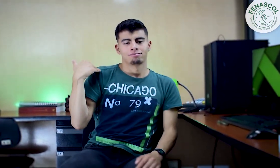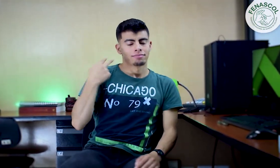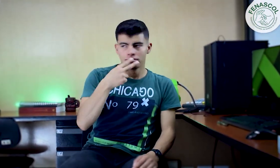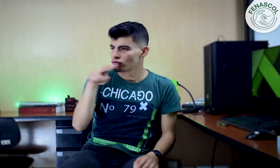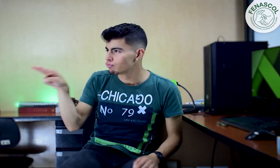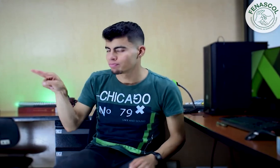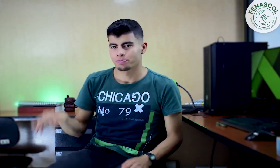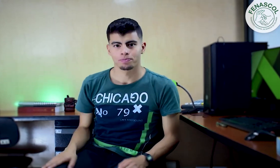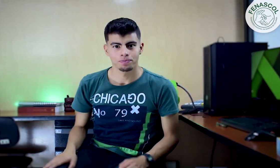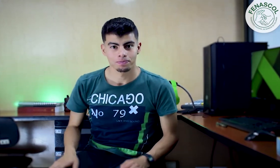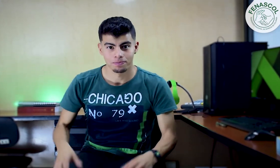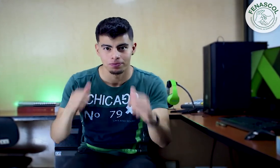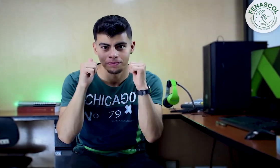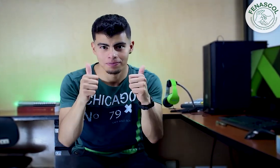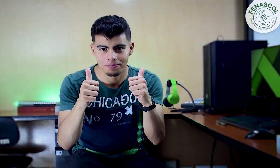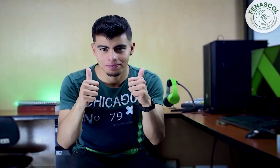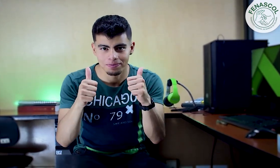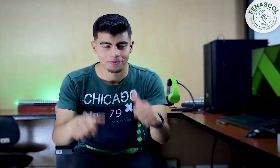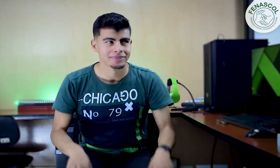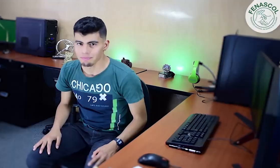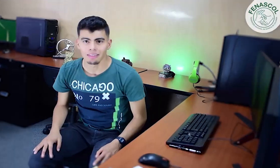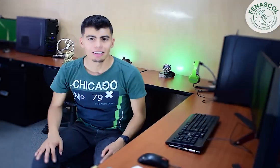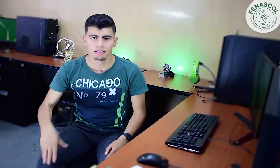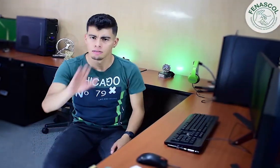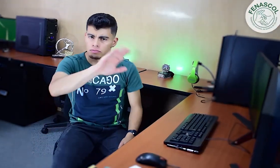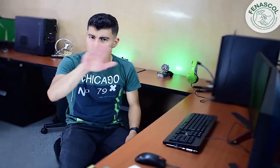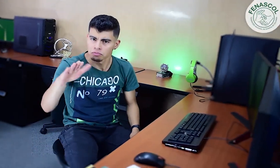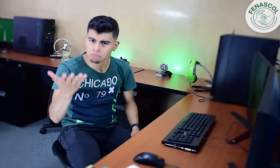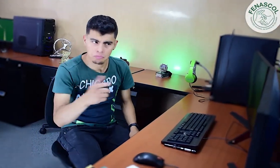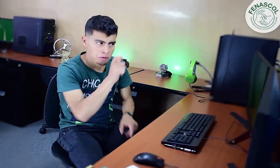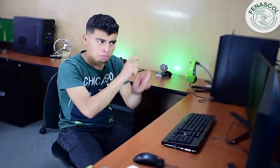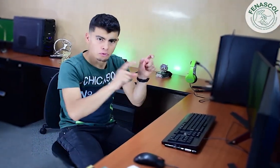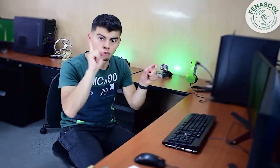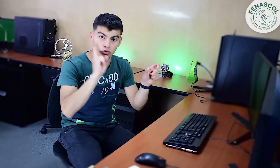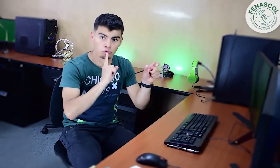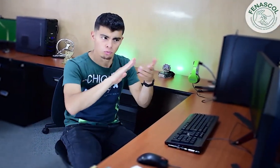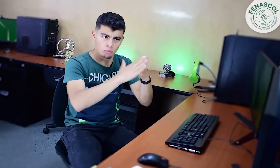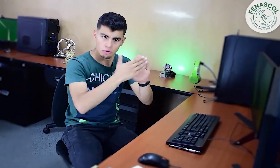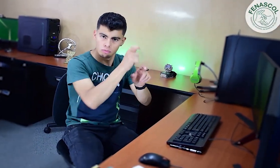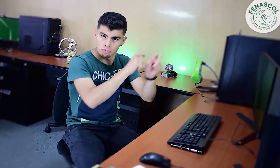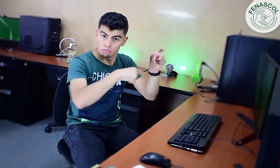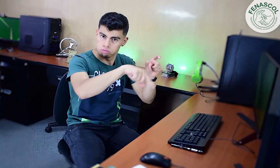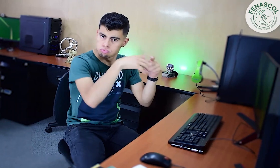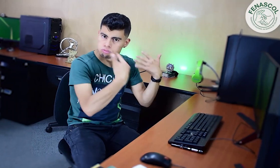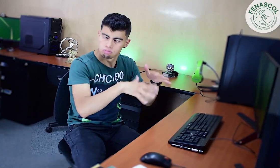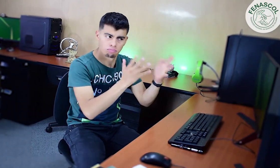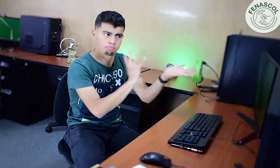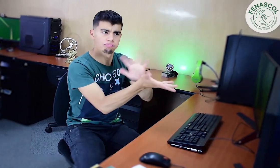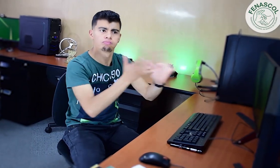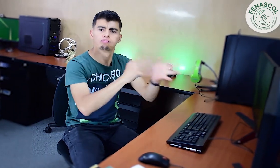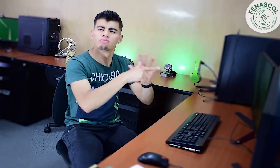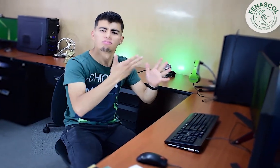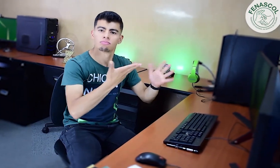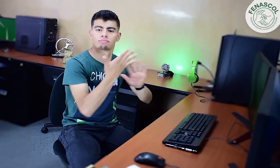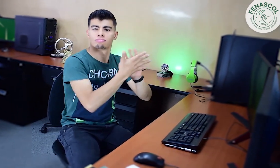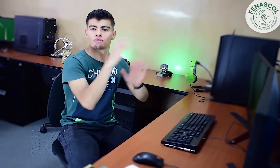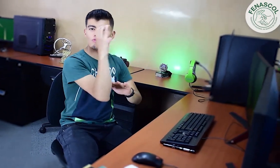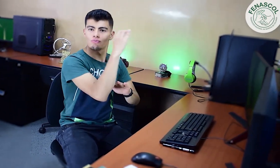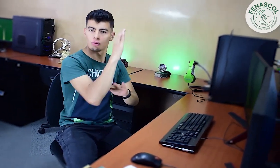en el hombro reemplaza un llamado sonoro. Perfecto. Las personas sordas se comunican con la lengua de señas colombiana y muchas personas